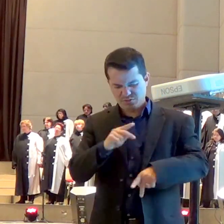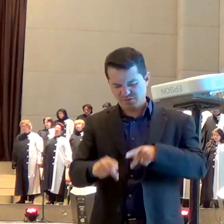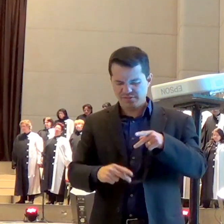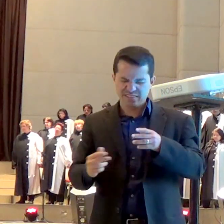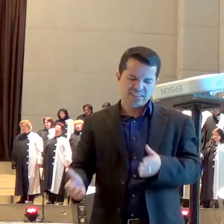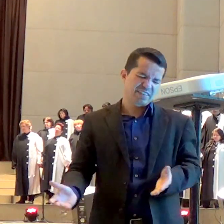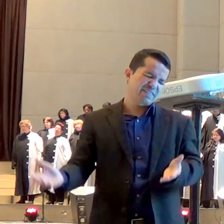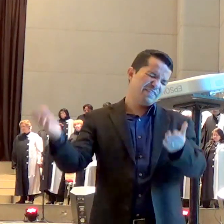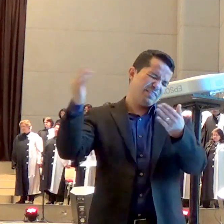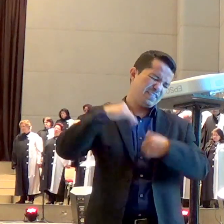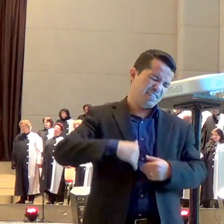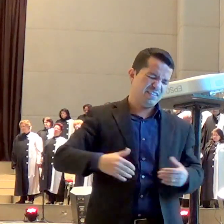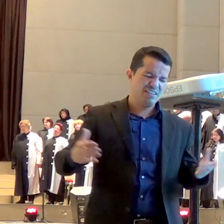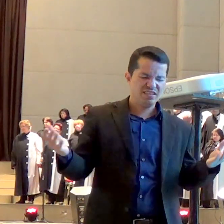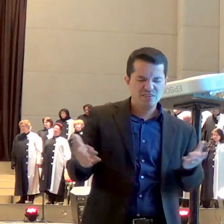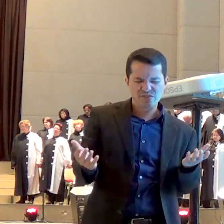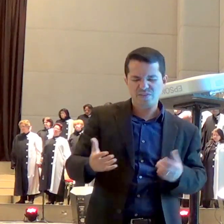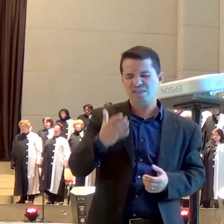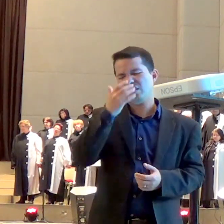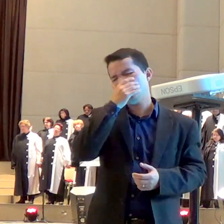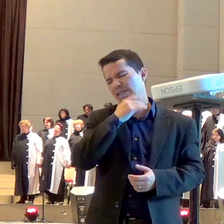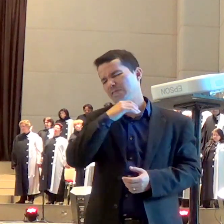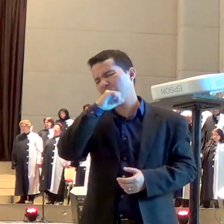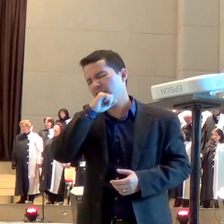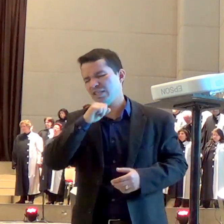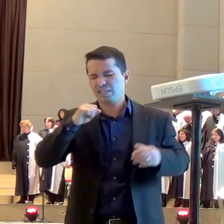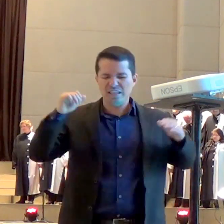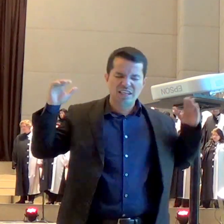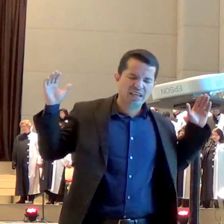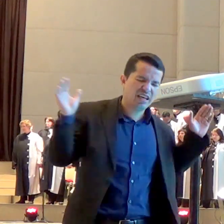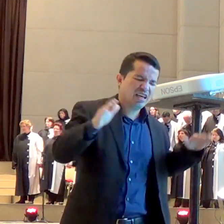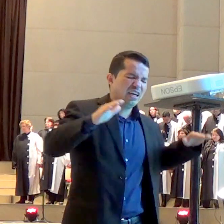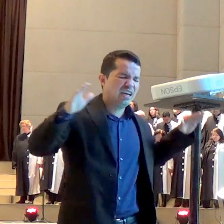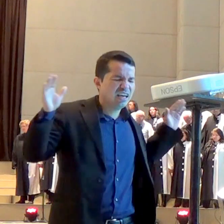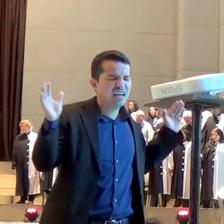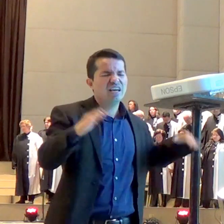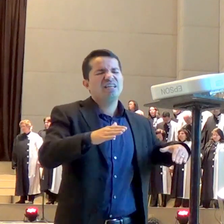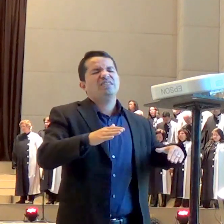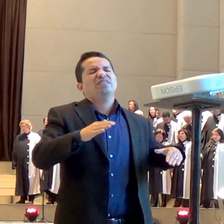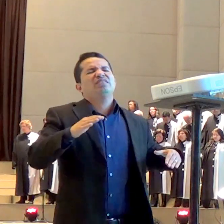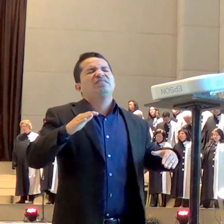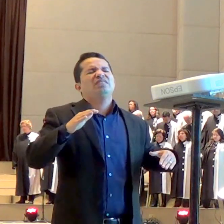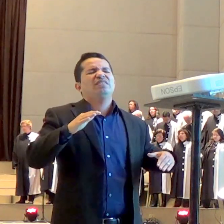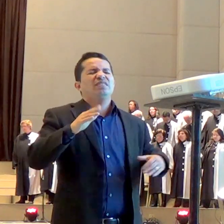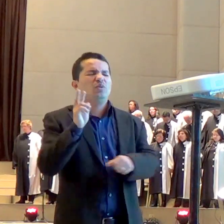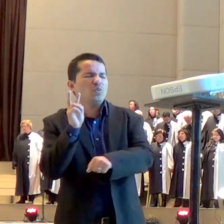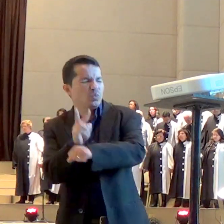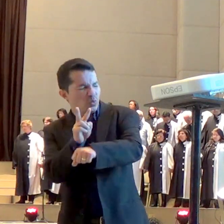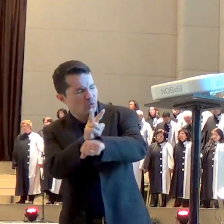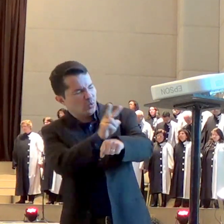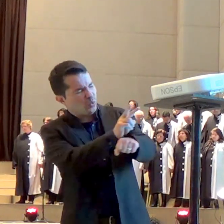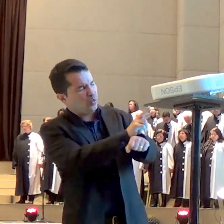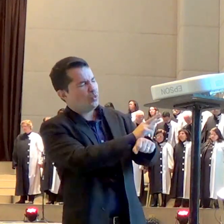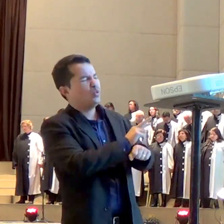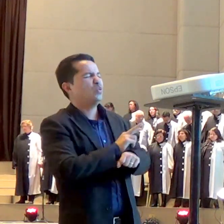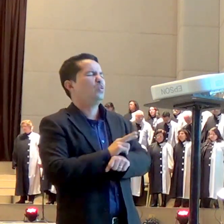ó pai que os anjos do Senhor se acampem ao redor desse povo que te